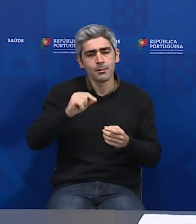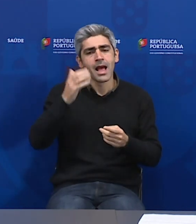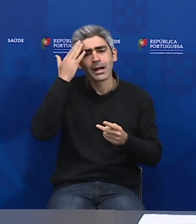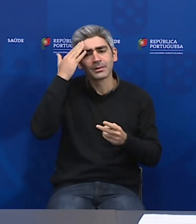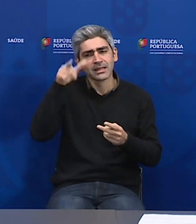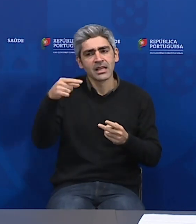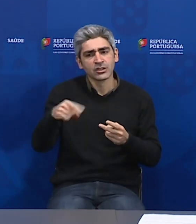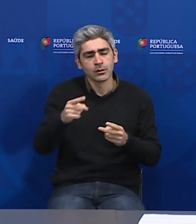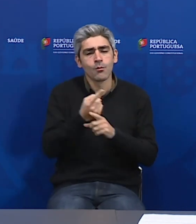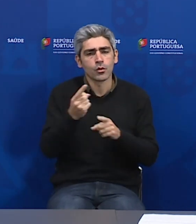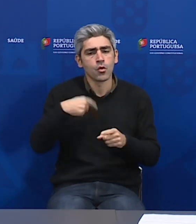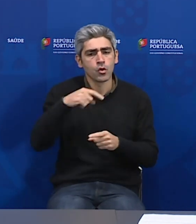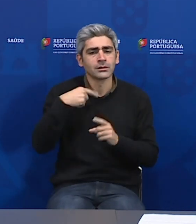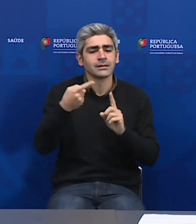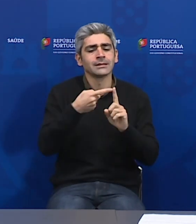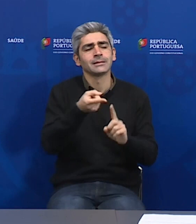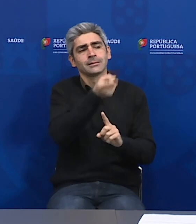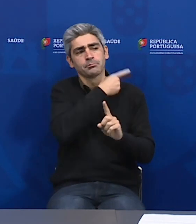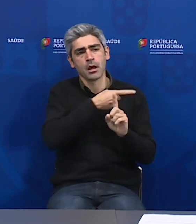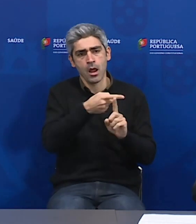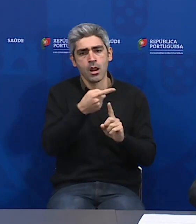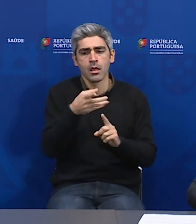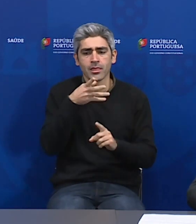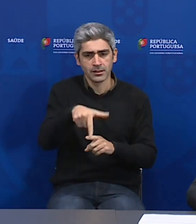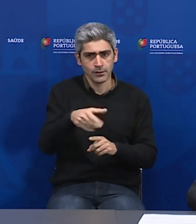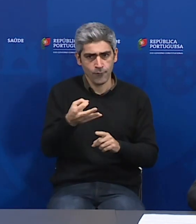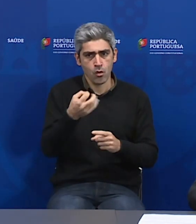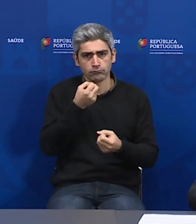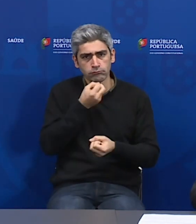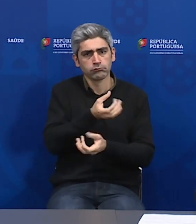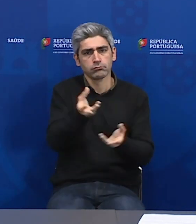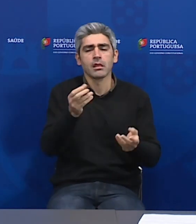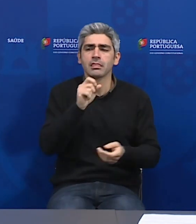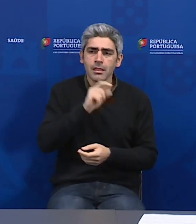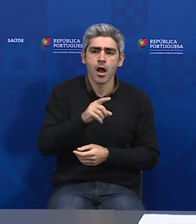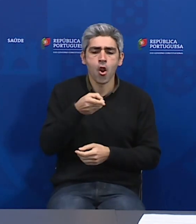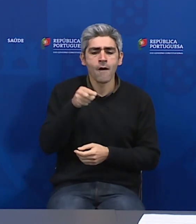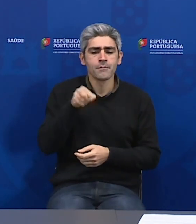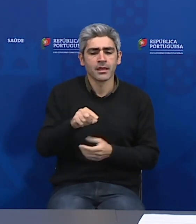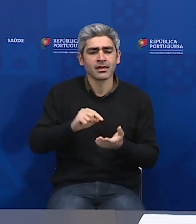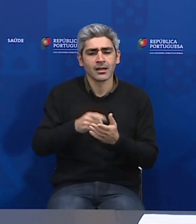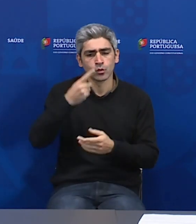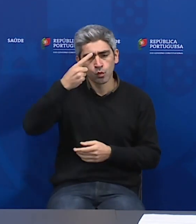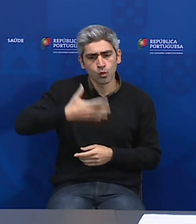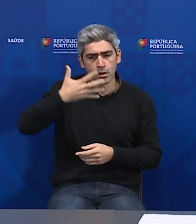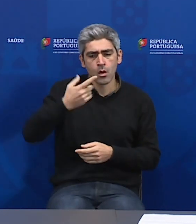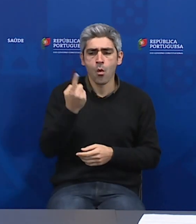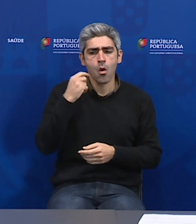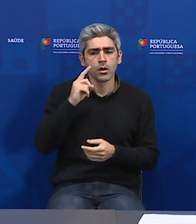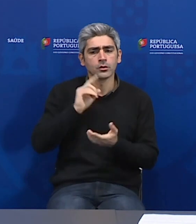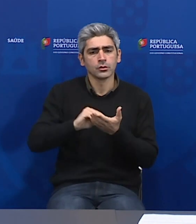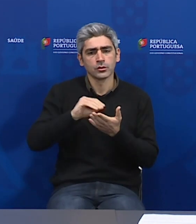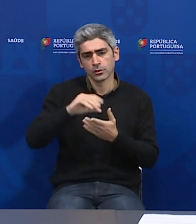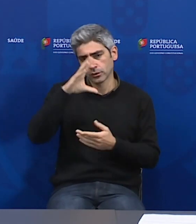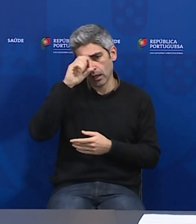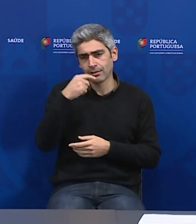porque ouvimos na semana passada ser dito aqui mesmo que era possível fazer 9 mil testes por dia, ontem o Secretário de Estado disse